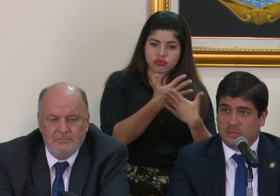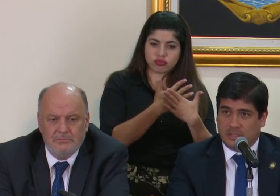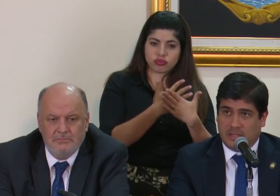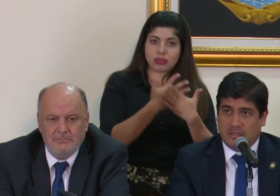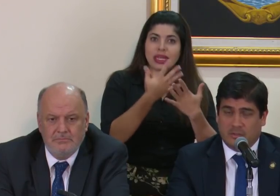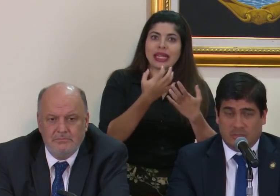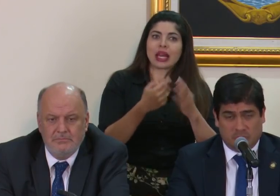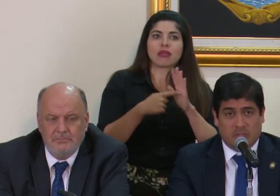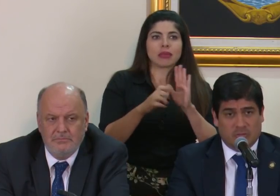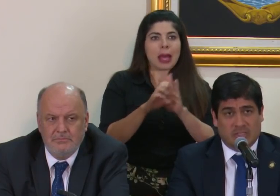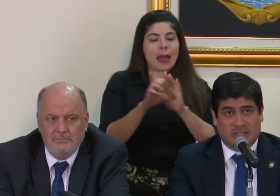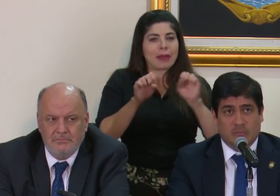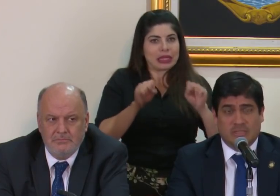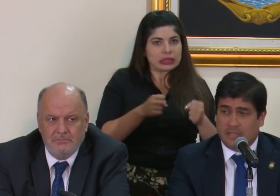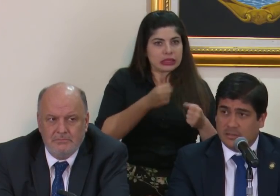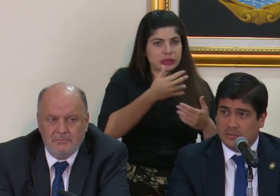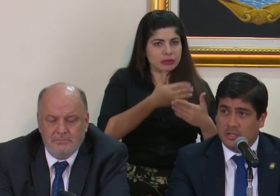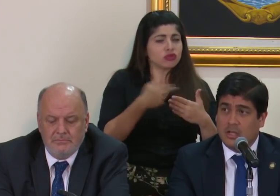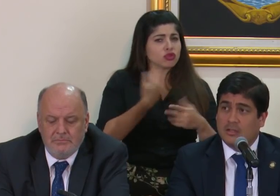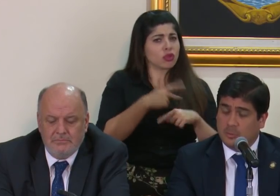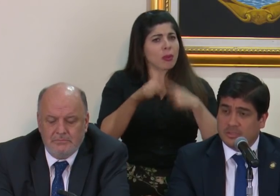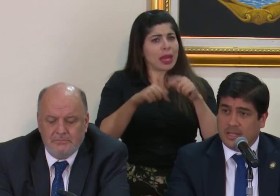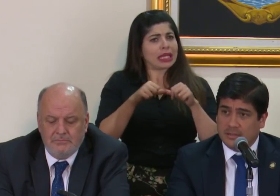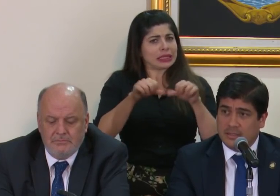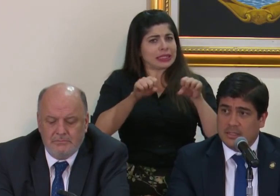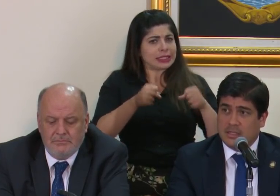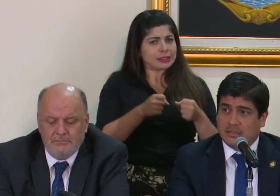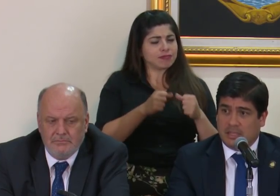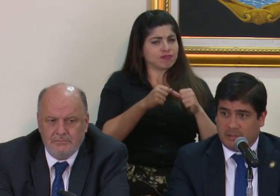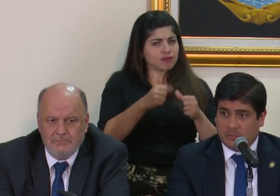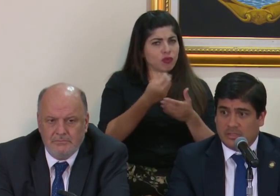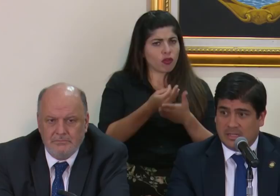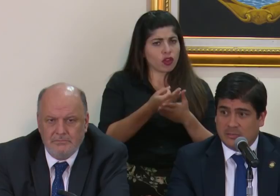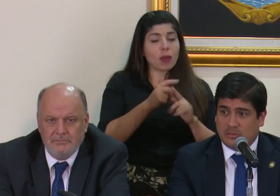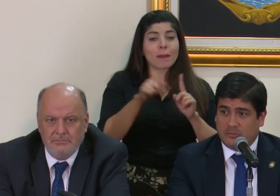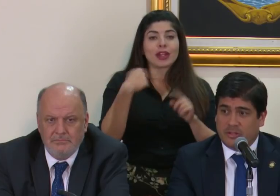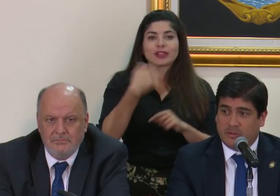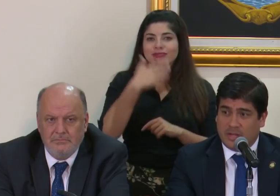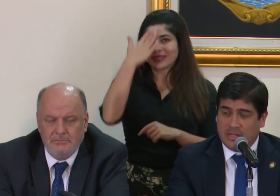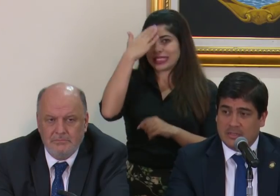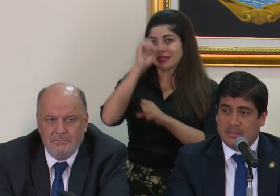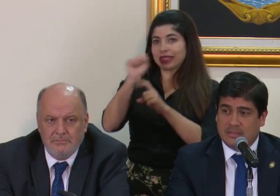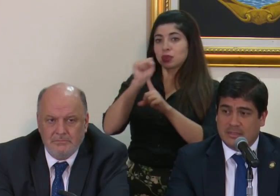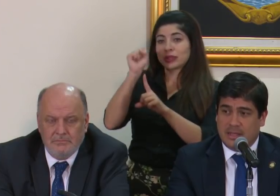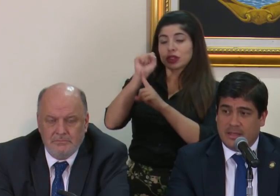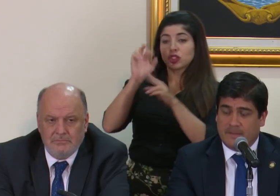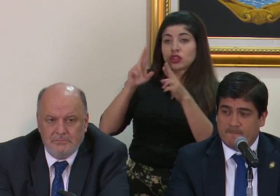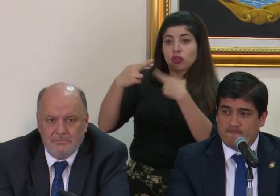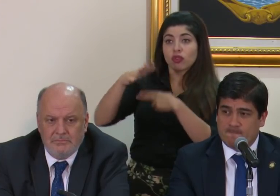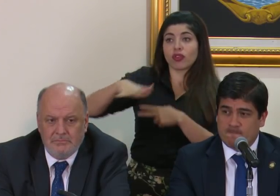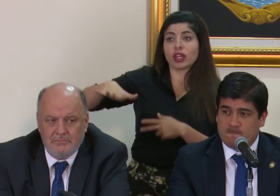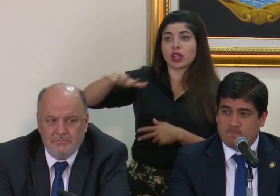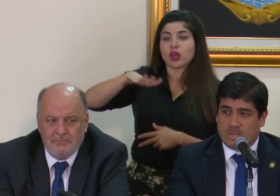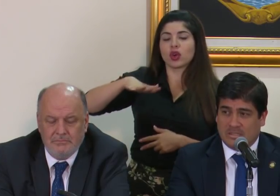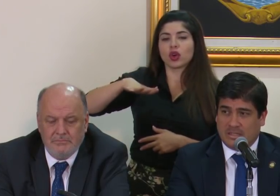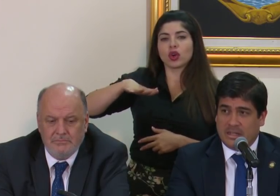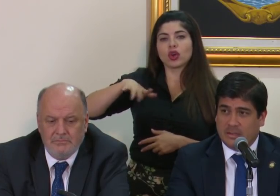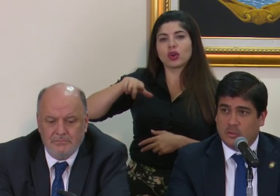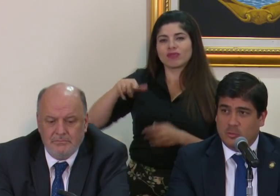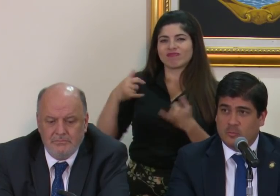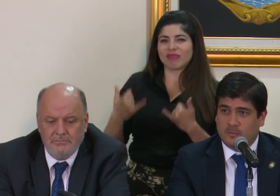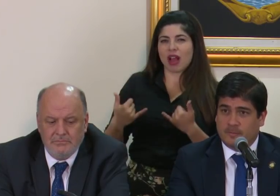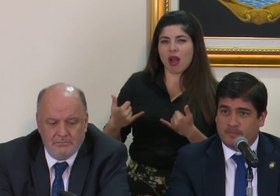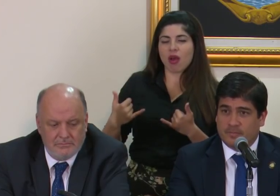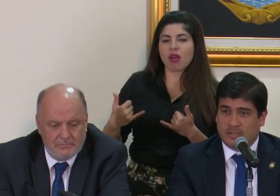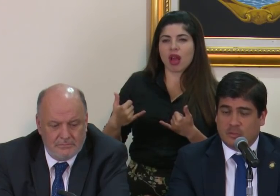en cuanto a austeridad y todo eso, y lo seguiremos haciendo. No obstante, sabemos que la situación regional está